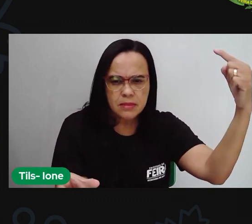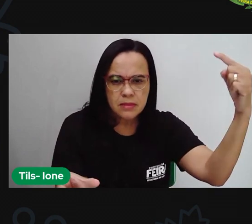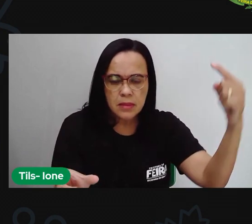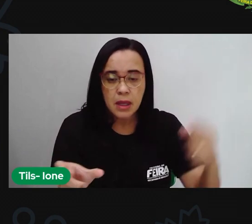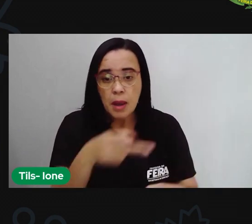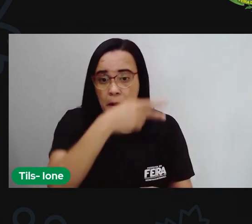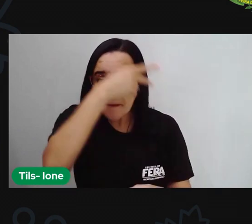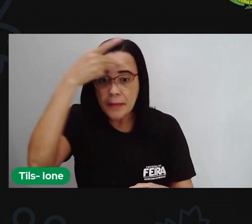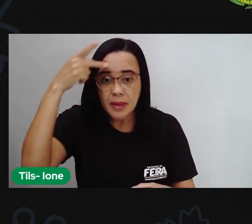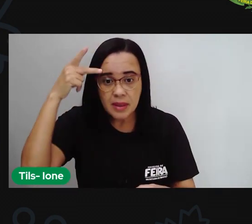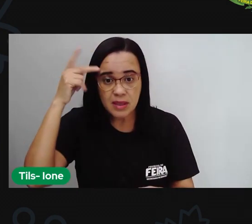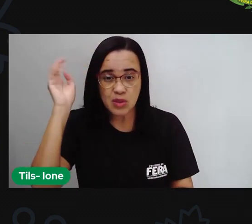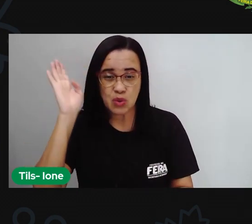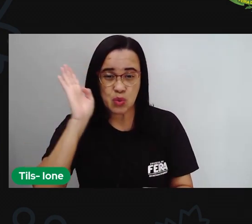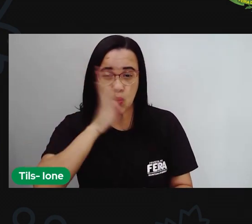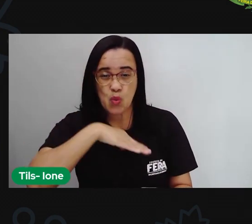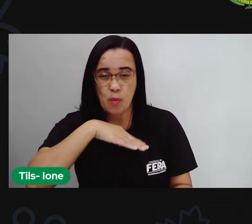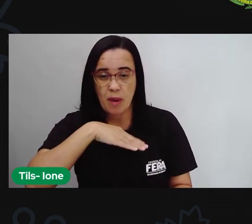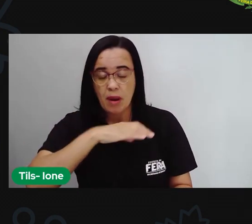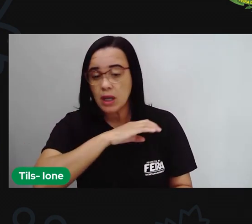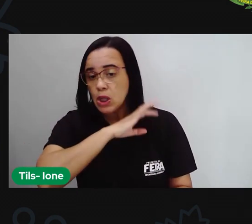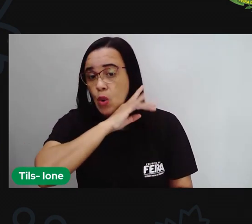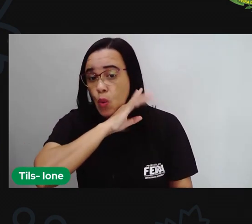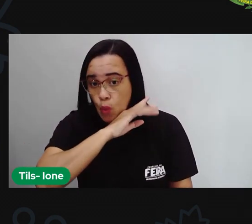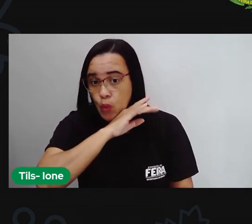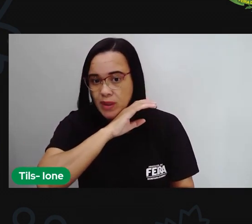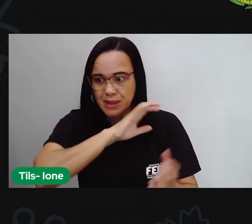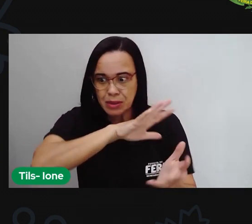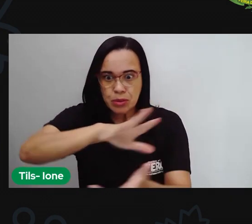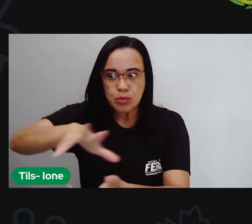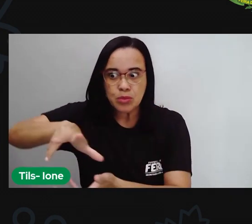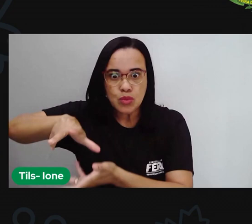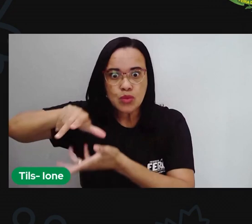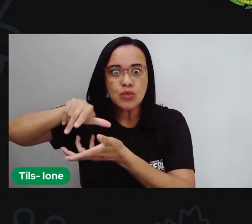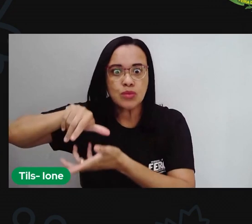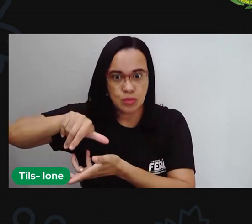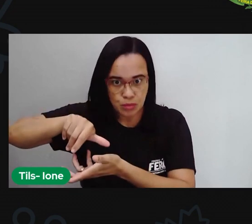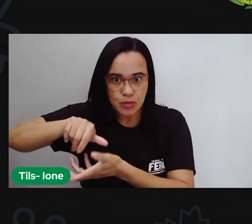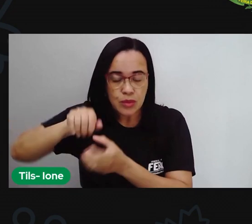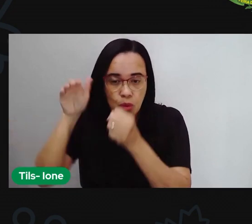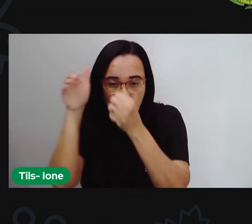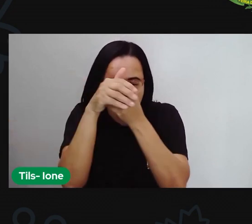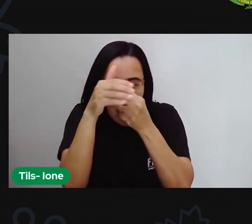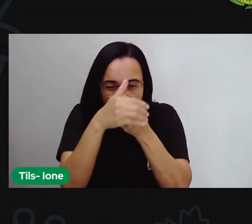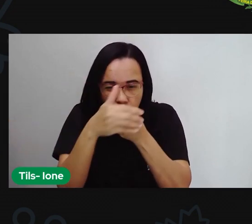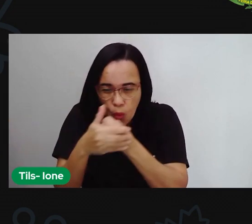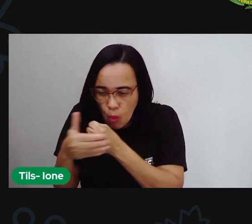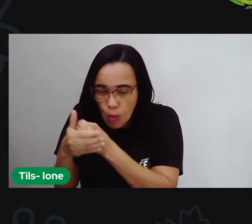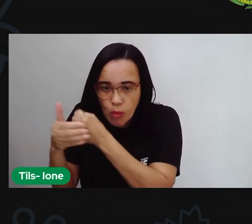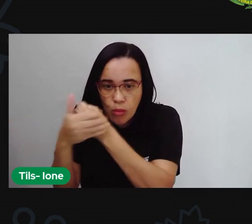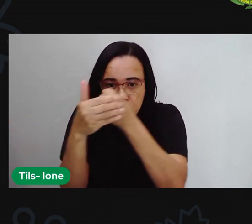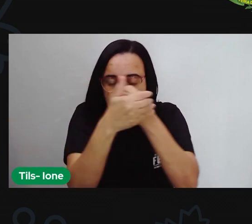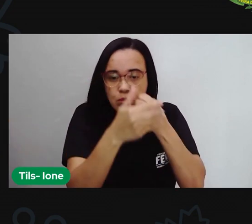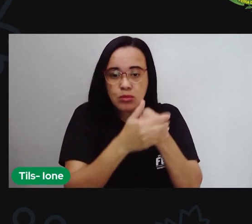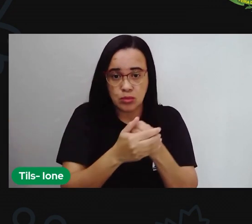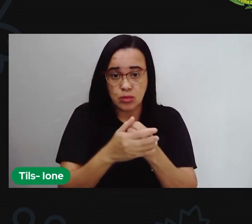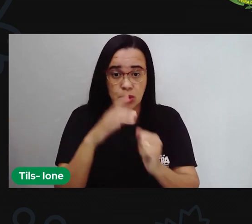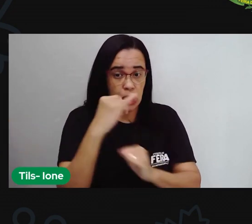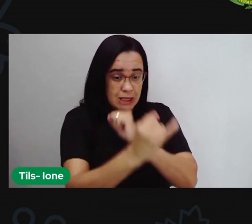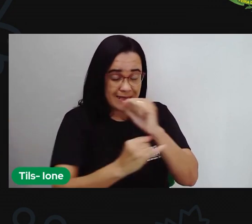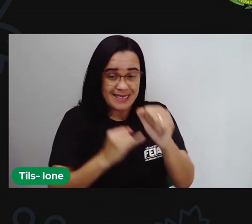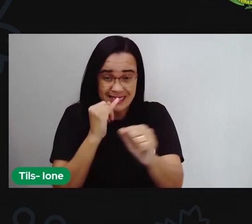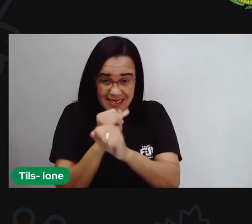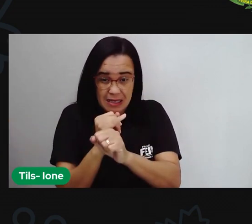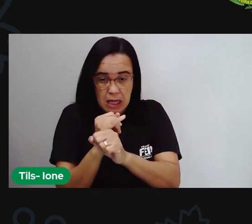as pessoas más que existem aí no mundo né as pessoas que estão aí usando desse meio tecnológico